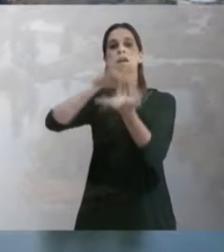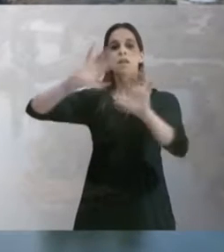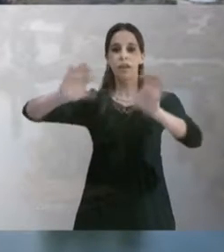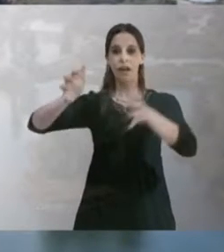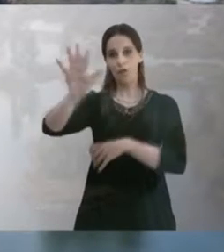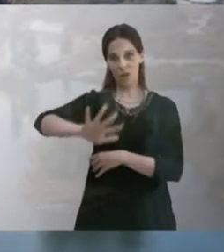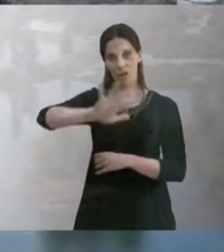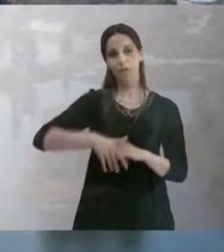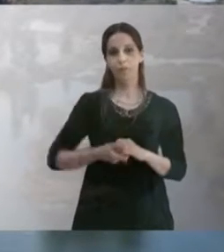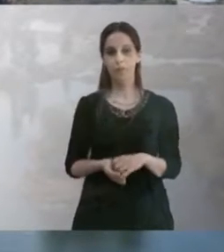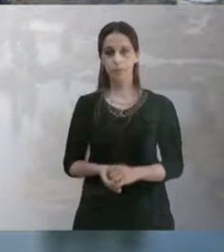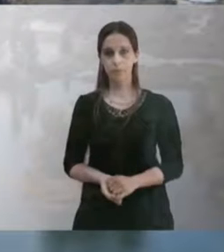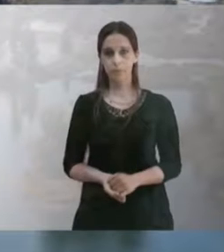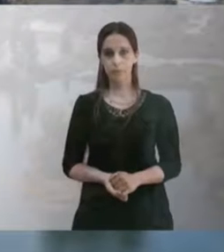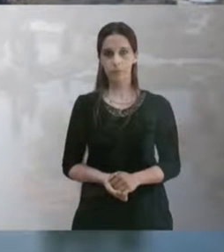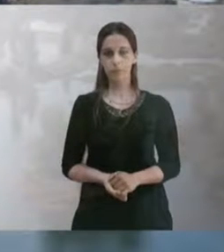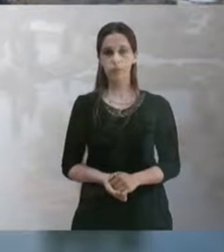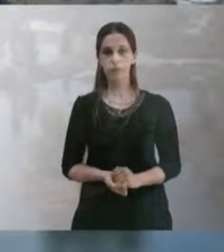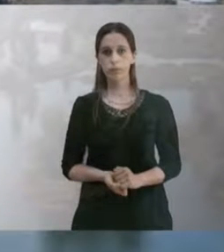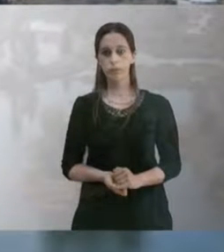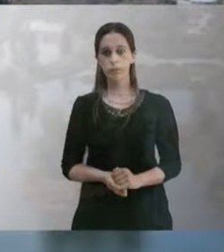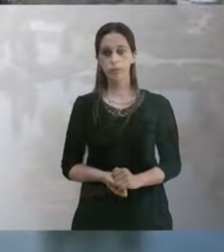...unidos por Iguariana, en Radio 5.